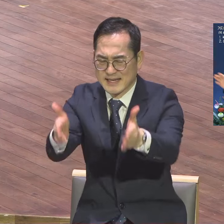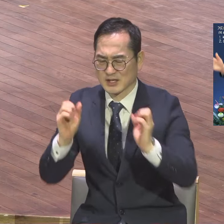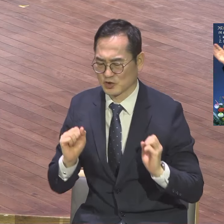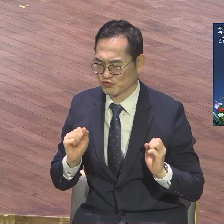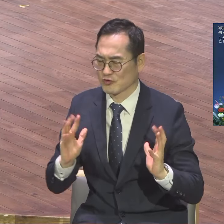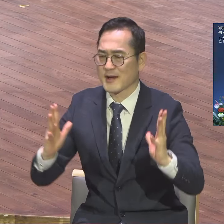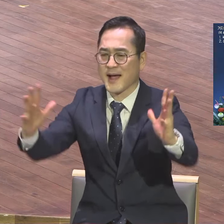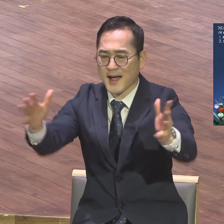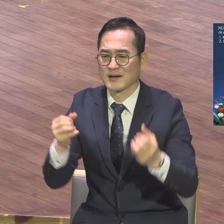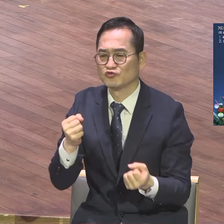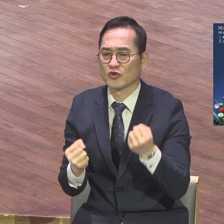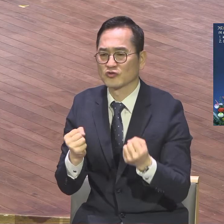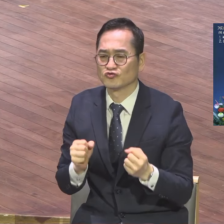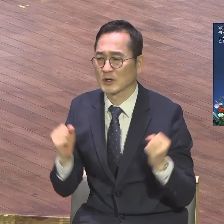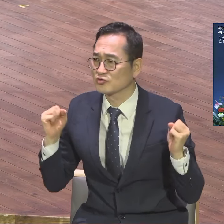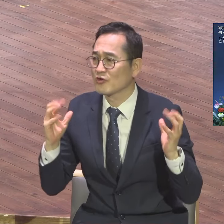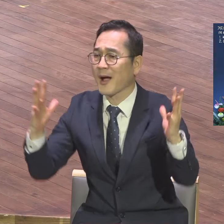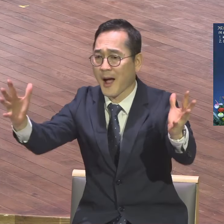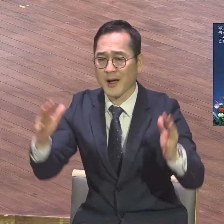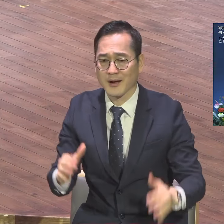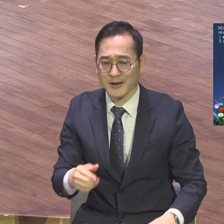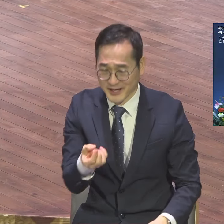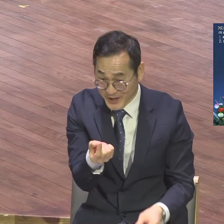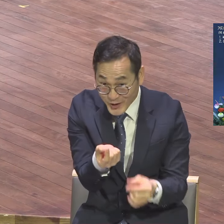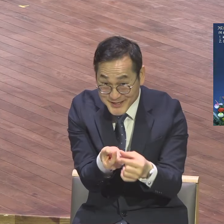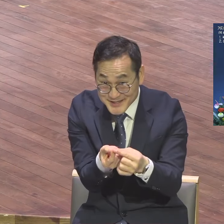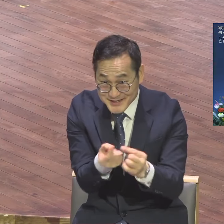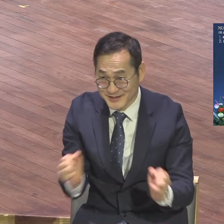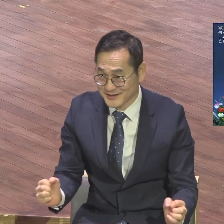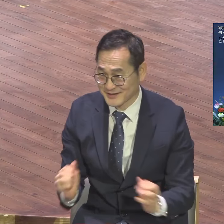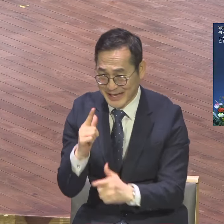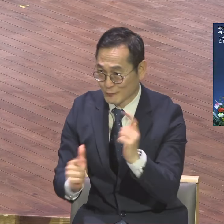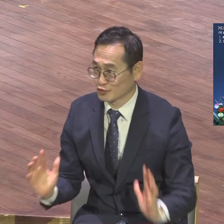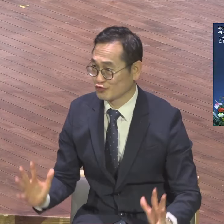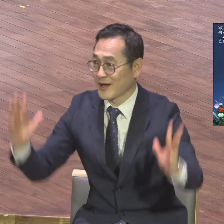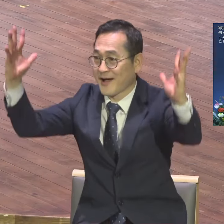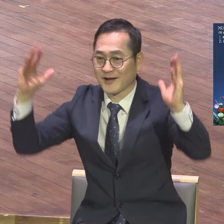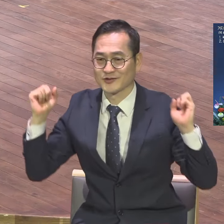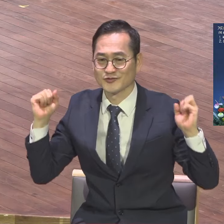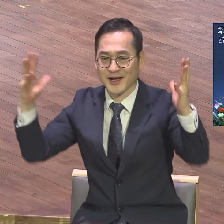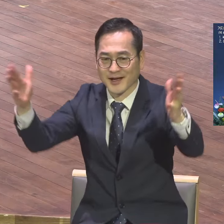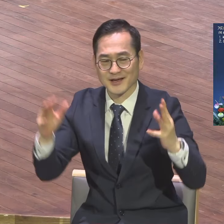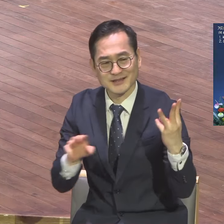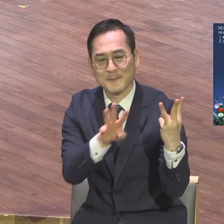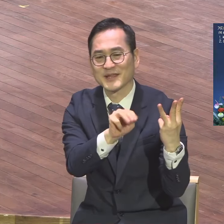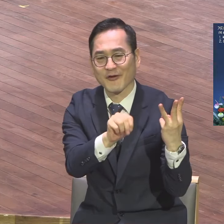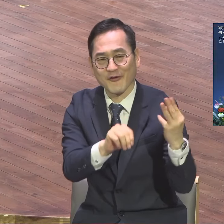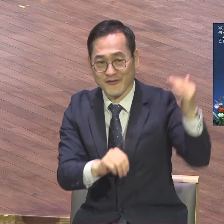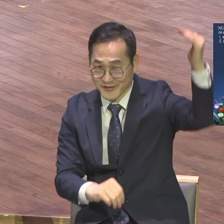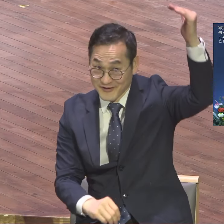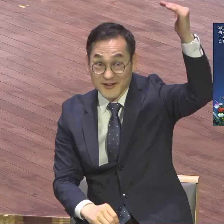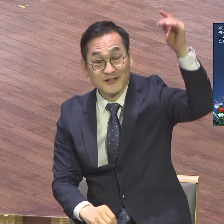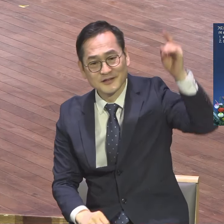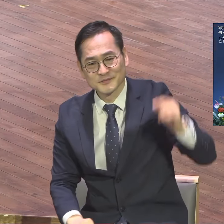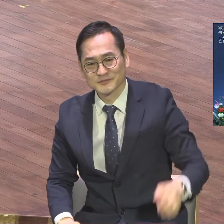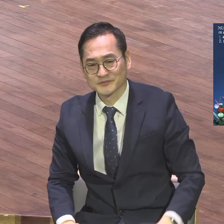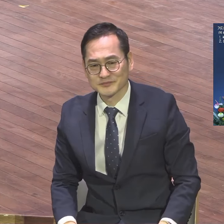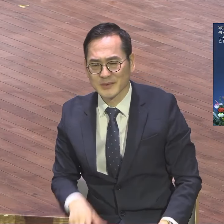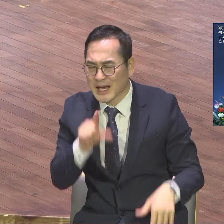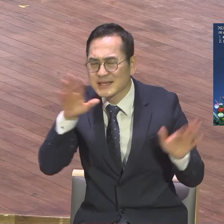가로수로 개다시 쭉 자라 있더라구요. 표정도 커진다고 쇠들이 깃들 수 있죠. 영적으로 여러분